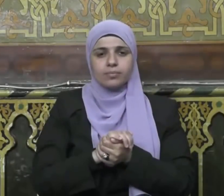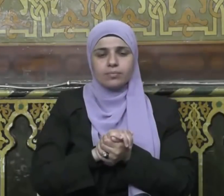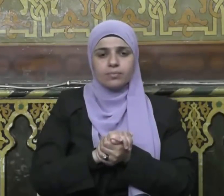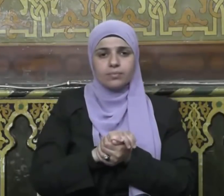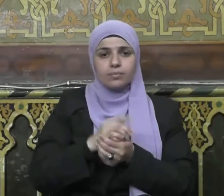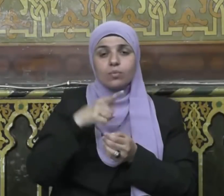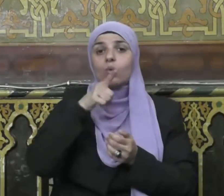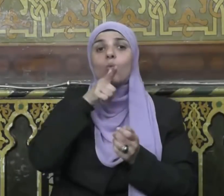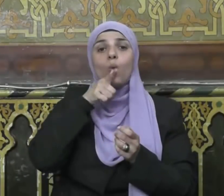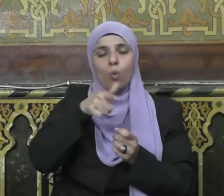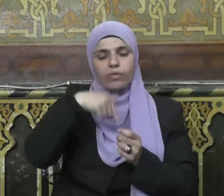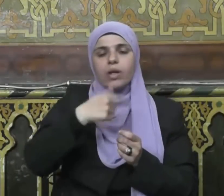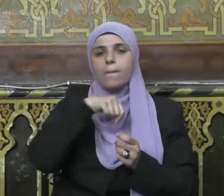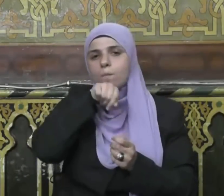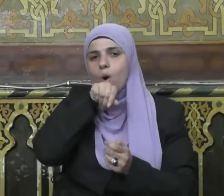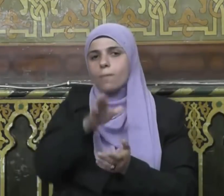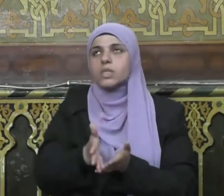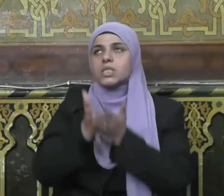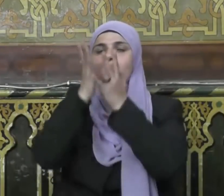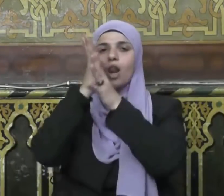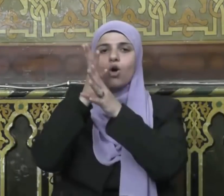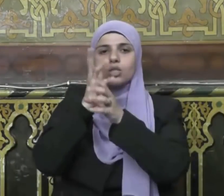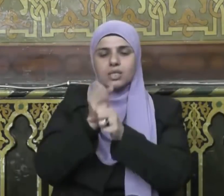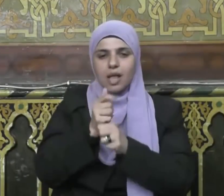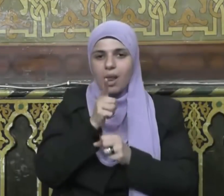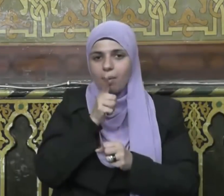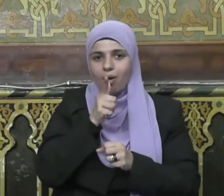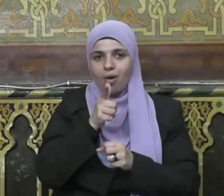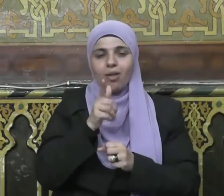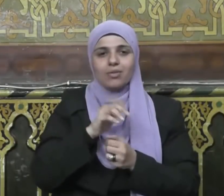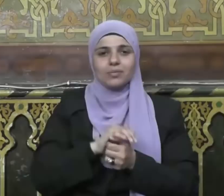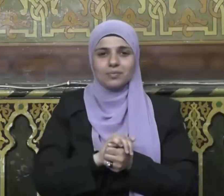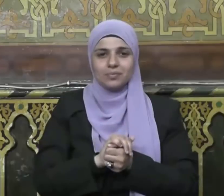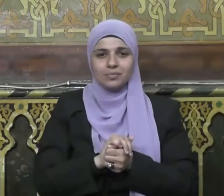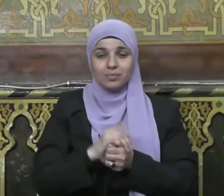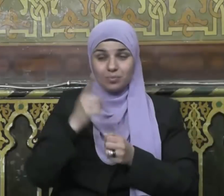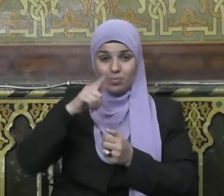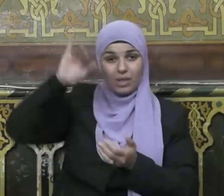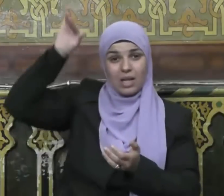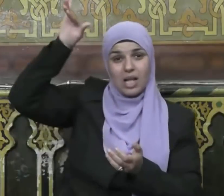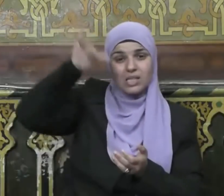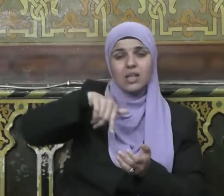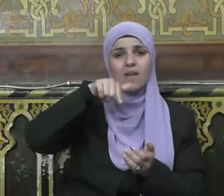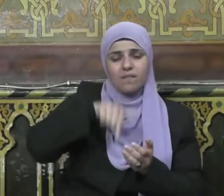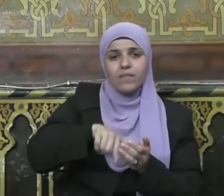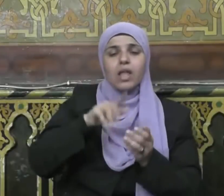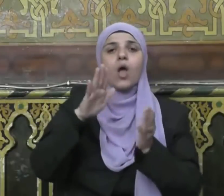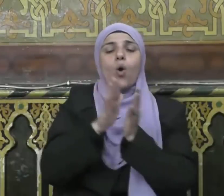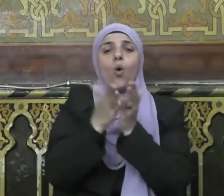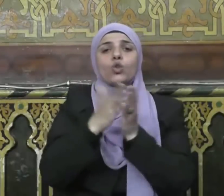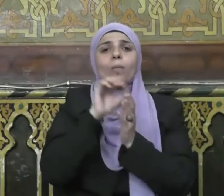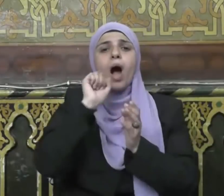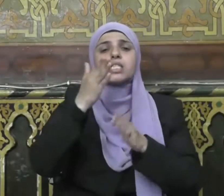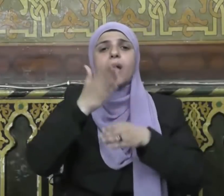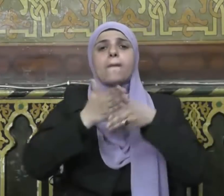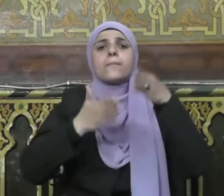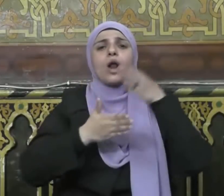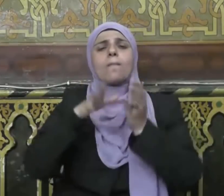مضين من رمضان وأنزل الإنجيل لثلاثة عشرة مضت من رمضان وأنزل